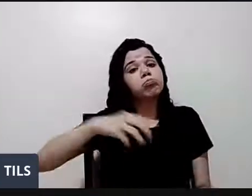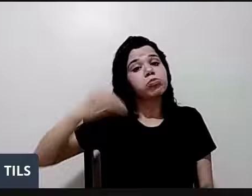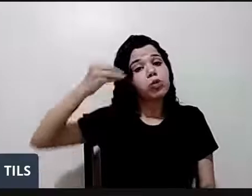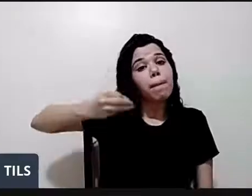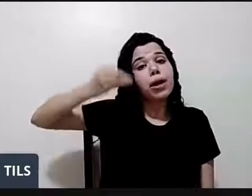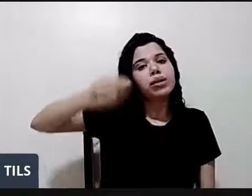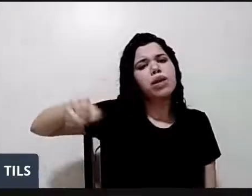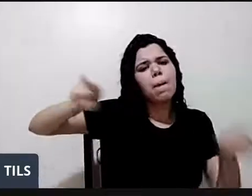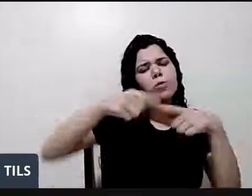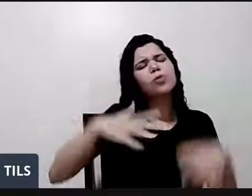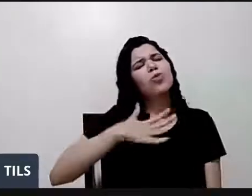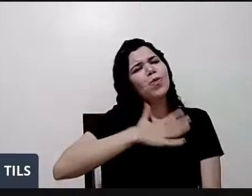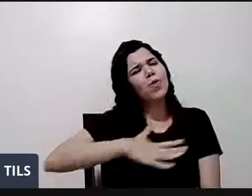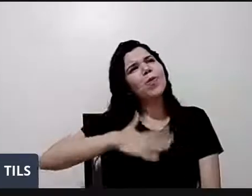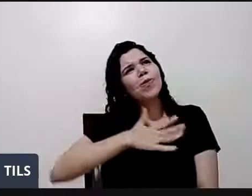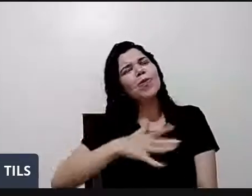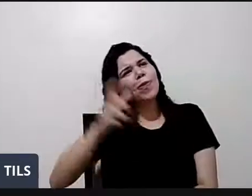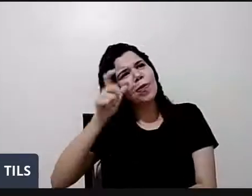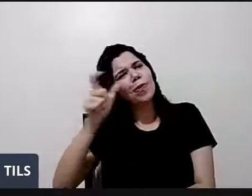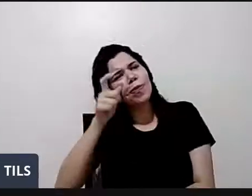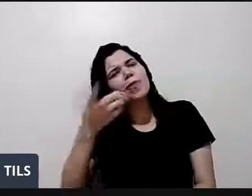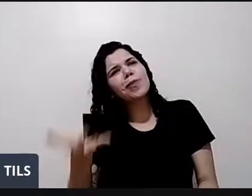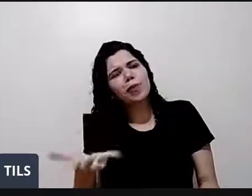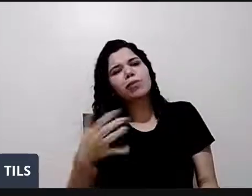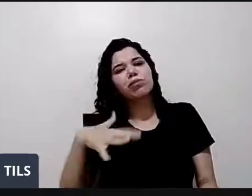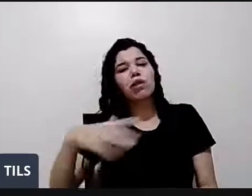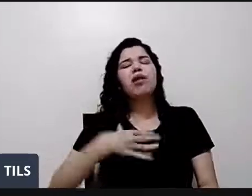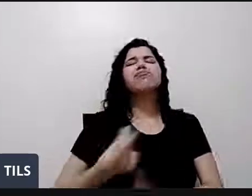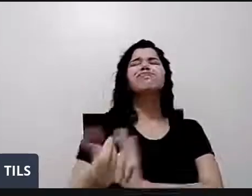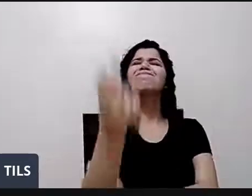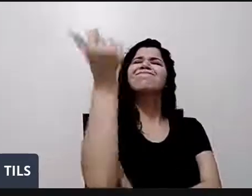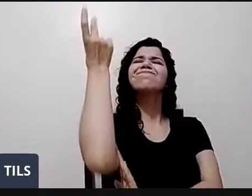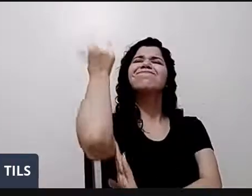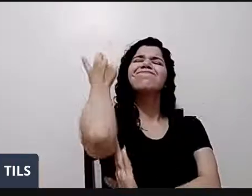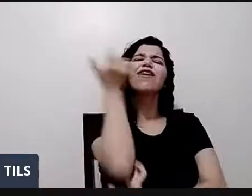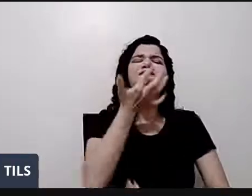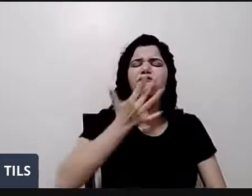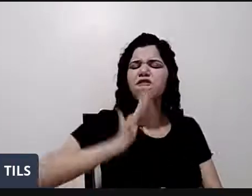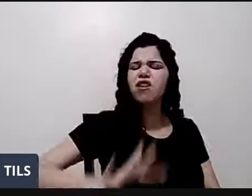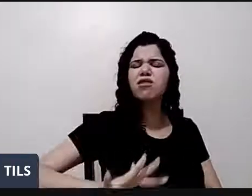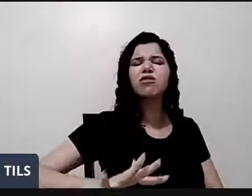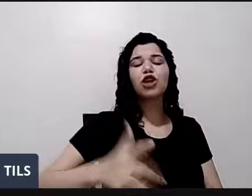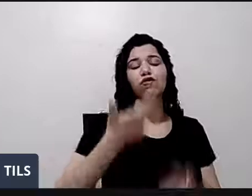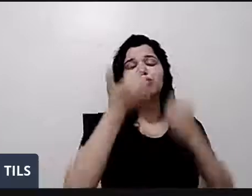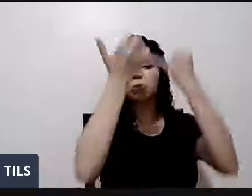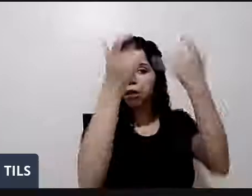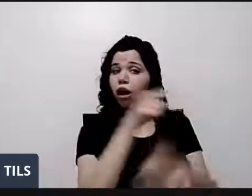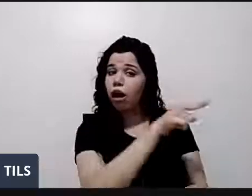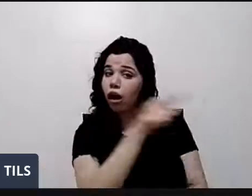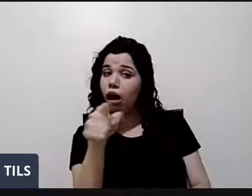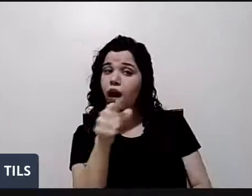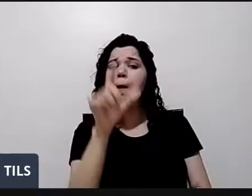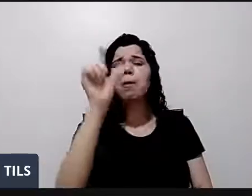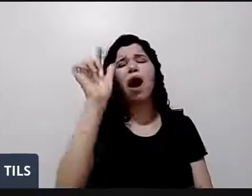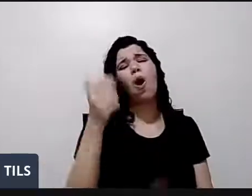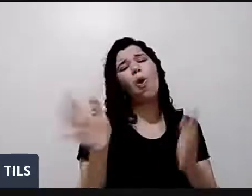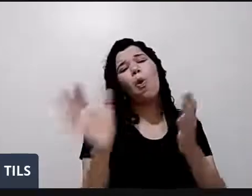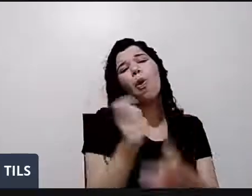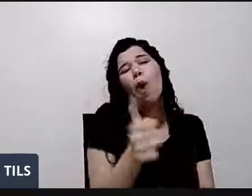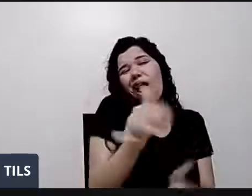Interessante, viu? Tive uma experiência. Na minha infância foi poucas pessoas. Eu vou lhe contar uma coisa aqui que pouquíssimas pessoas sabem. Todo mundo